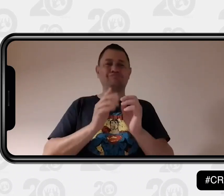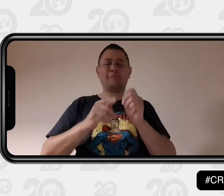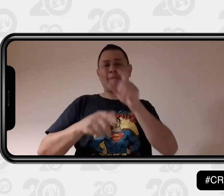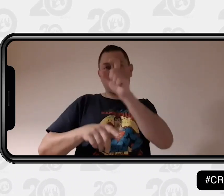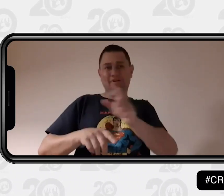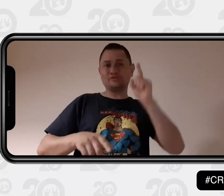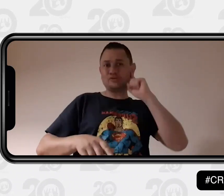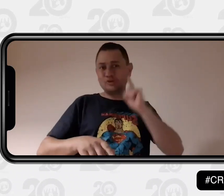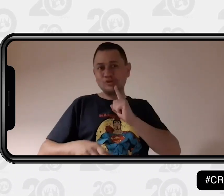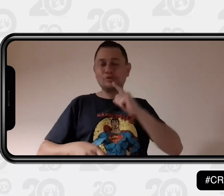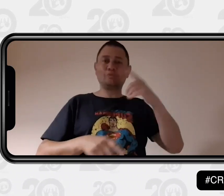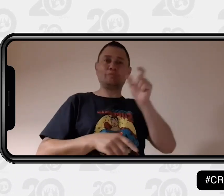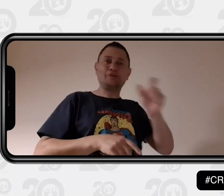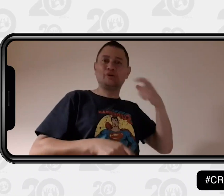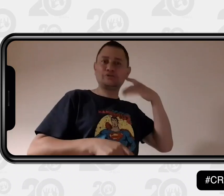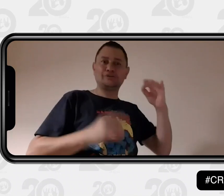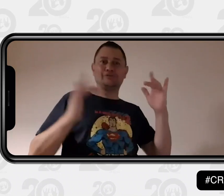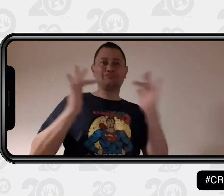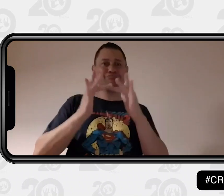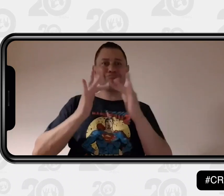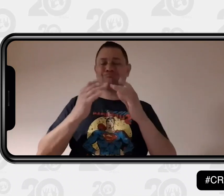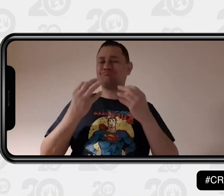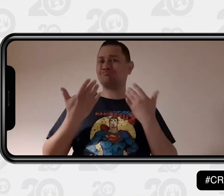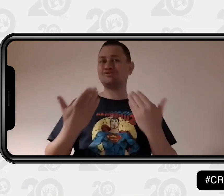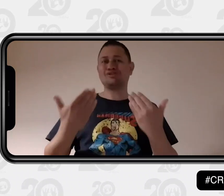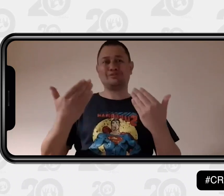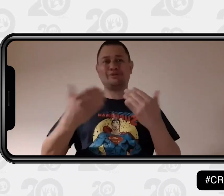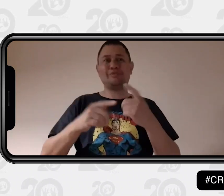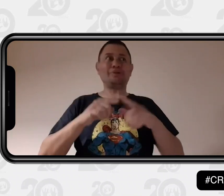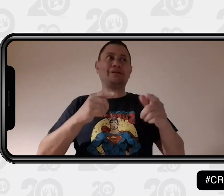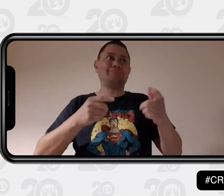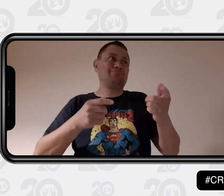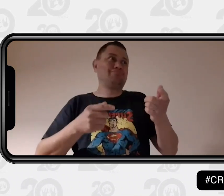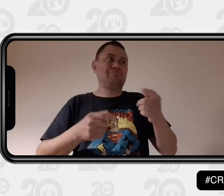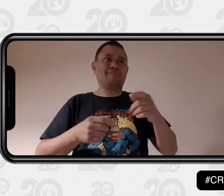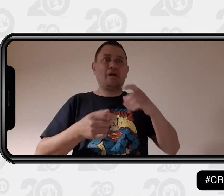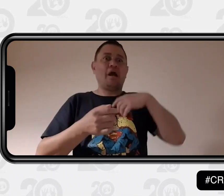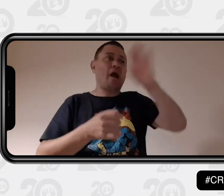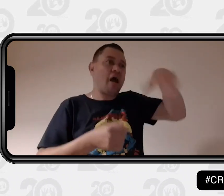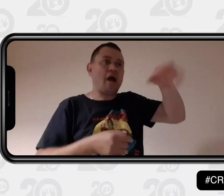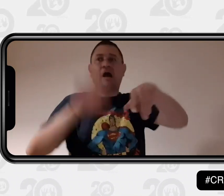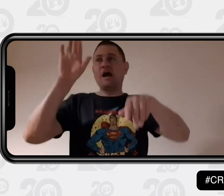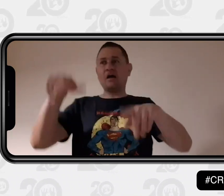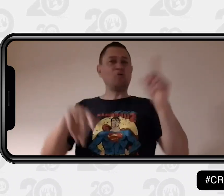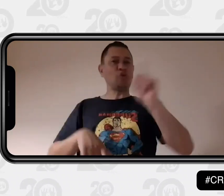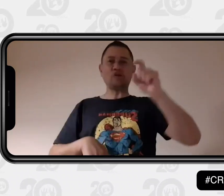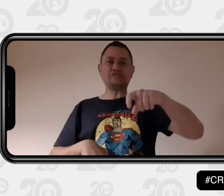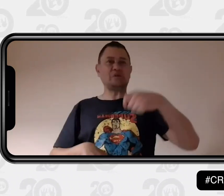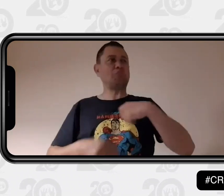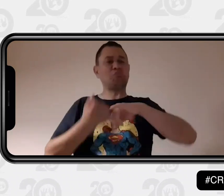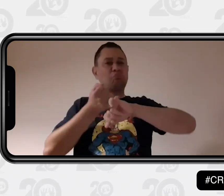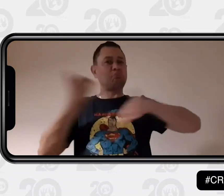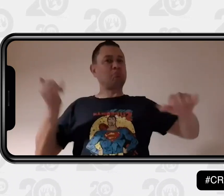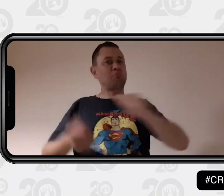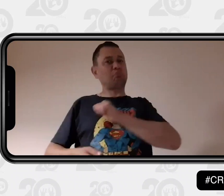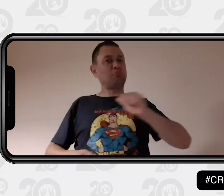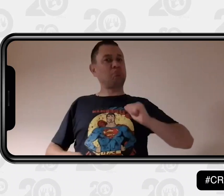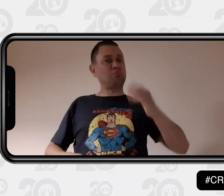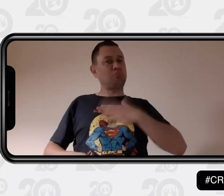efectivo para las personas sordas, para comunicarnos entre personas oyentes y personas sordas y ser autónomos e independientes.